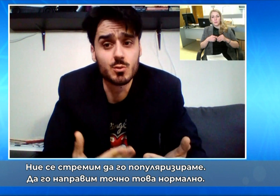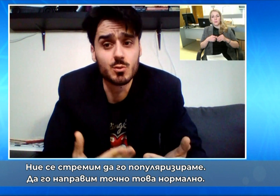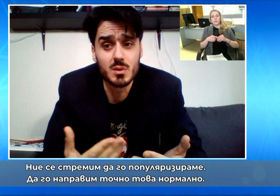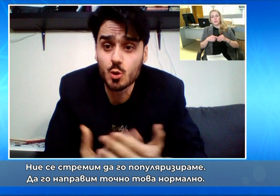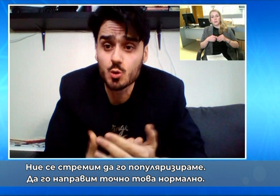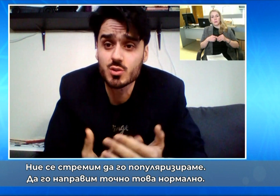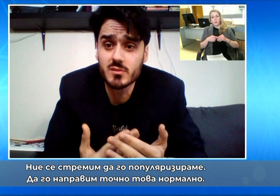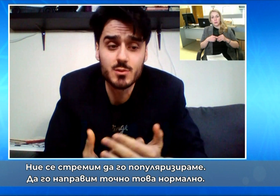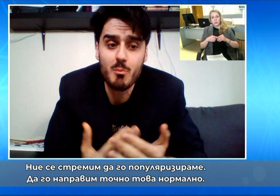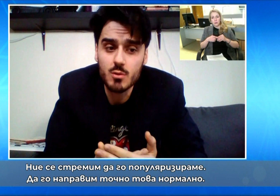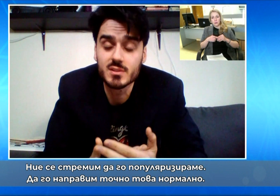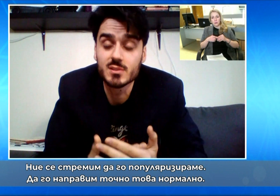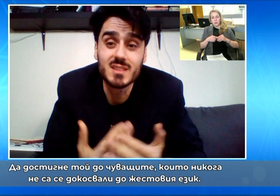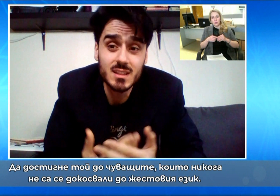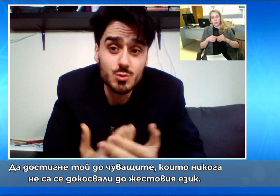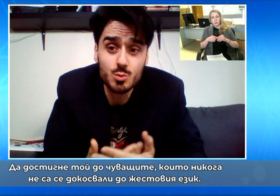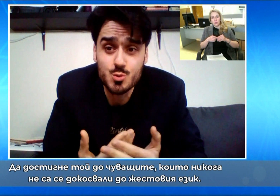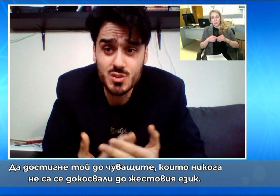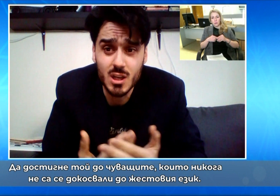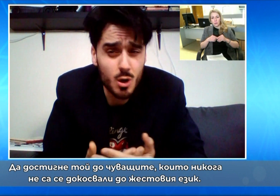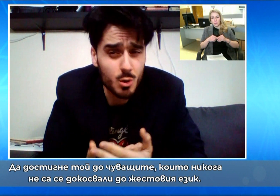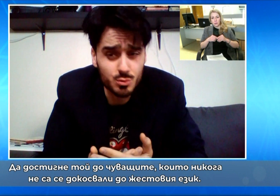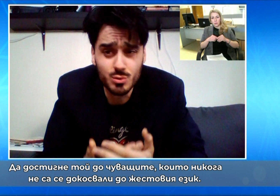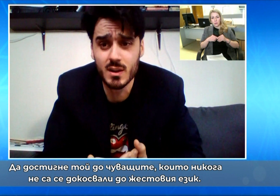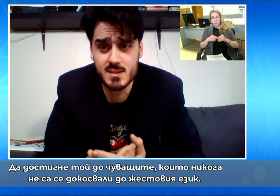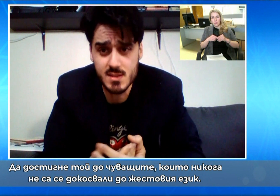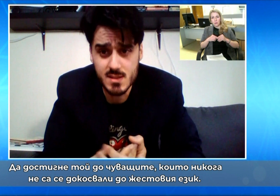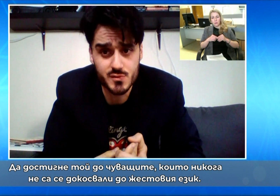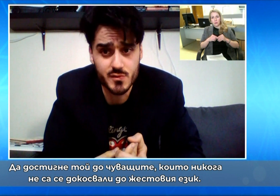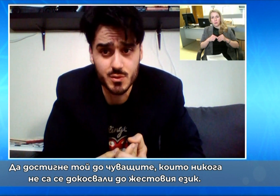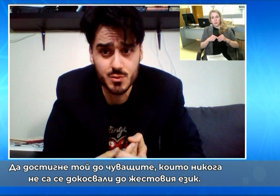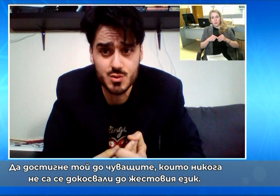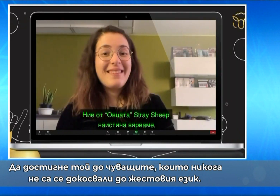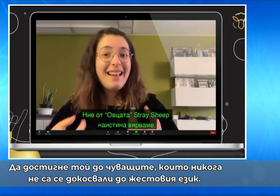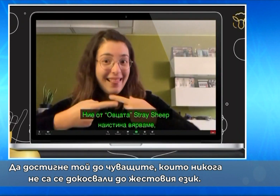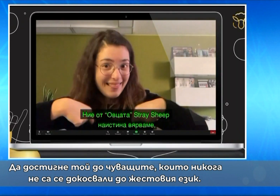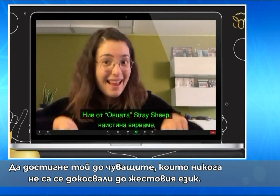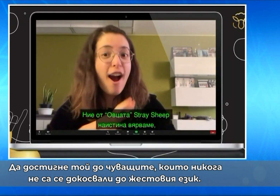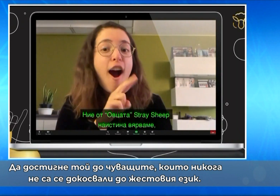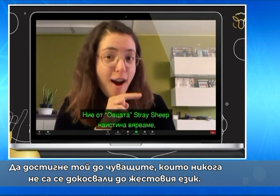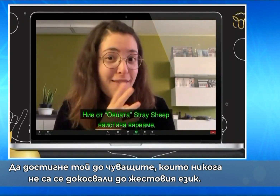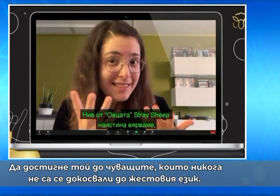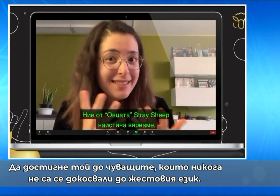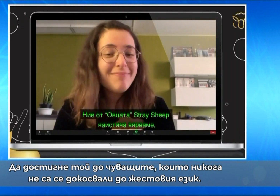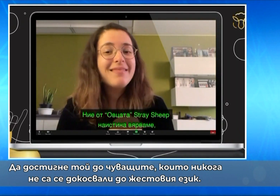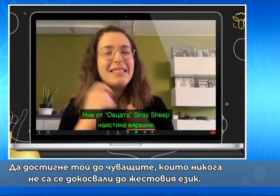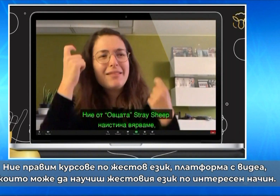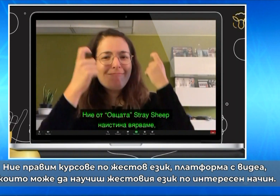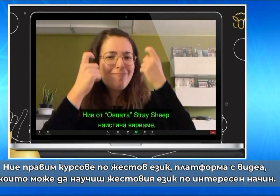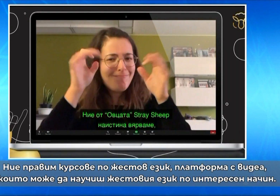го направим точно това нормално, да достигне той до чуващите хора, които никога не са се докосвали до жестовия език. Това, което ние правим, са няколко неща. Ние правим